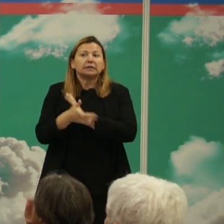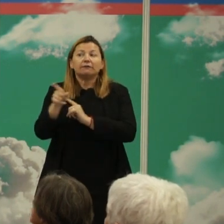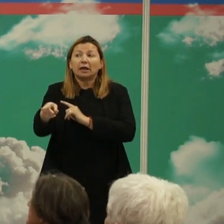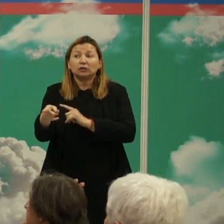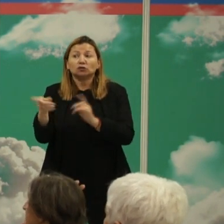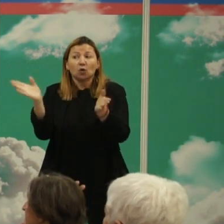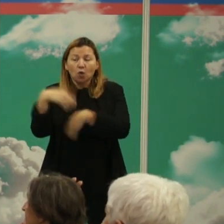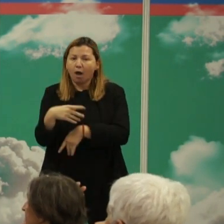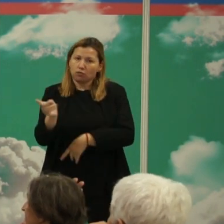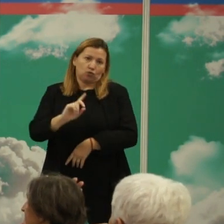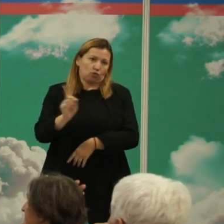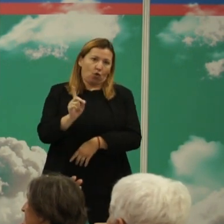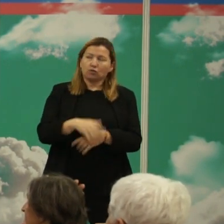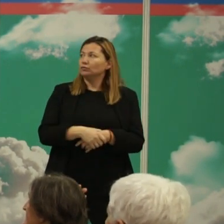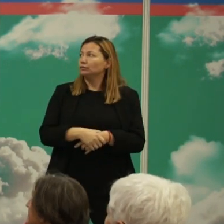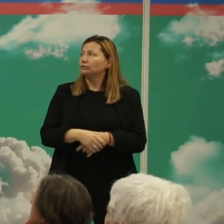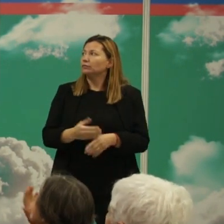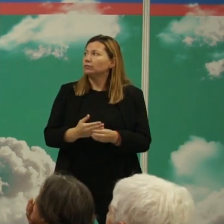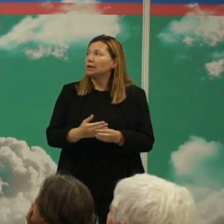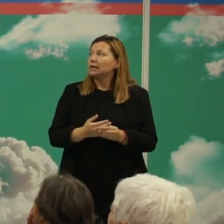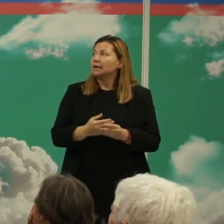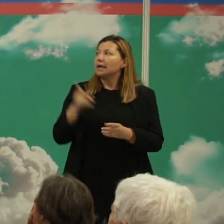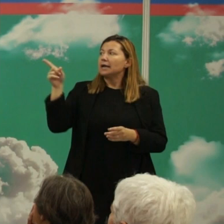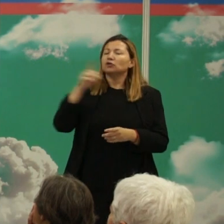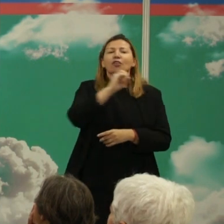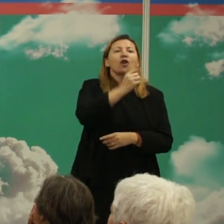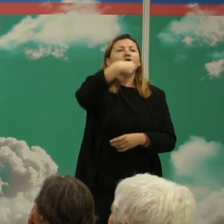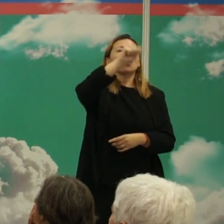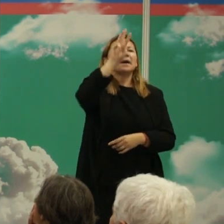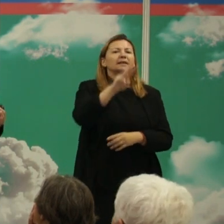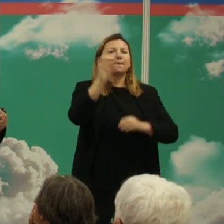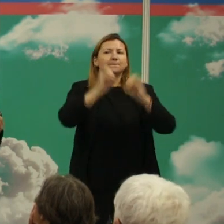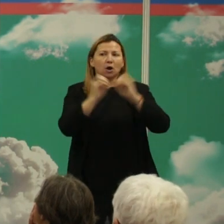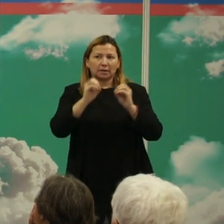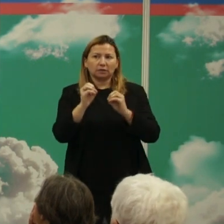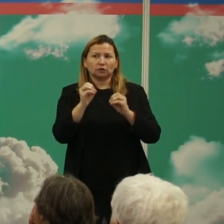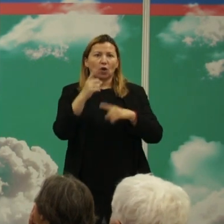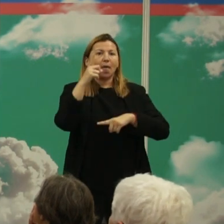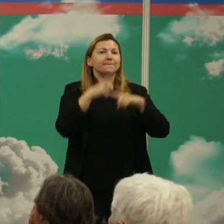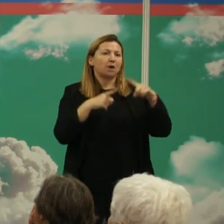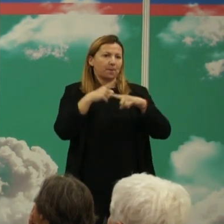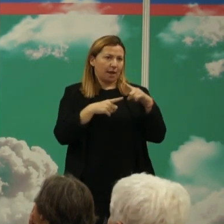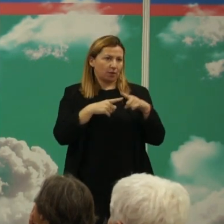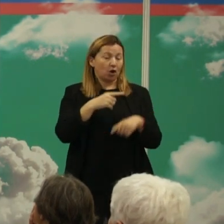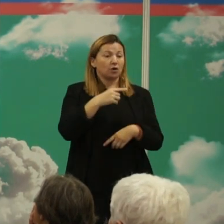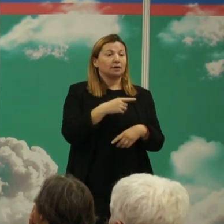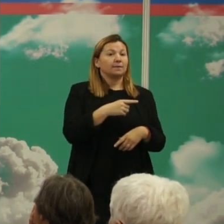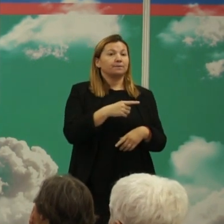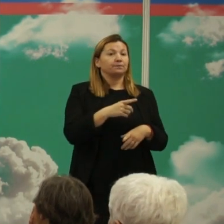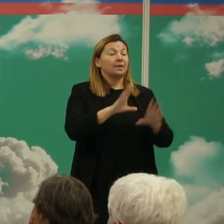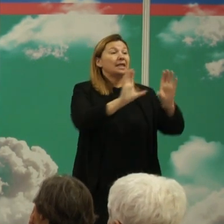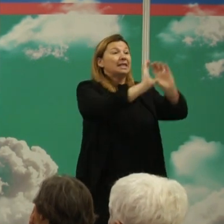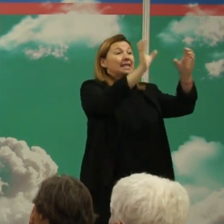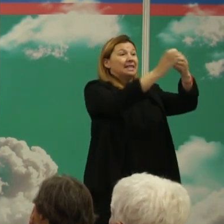porcentaje es del 0,3% que significa que como promedio 3 de cada mil